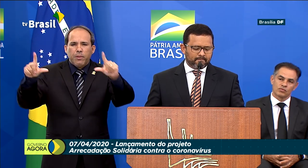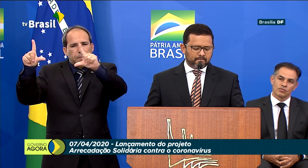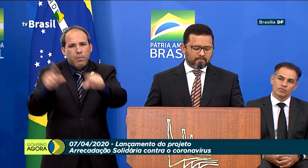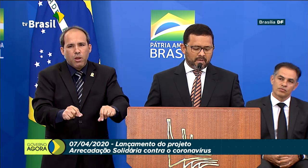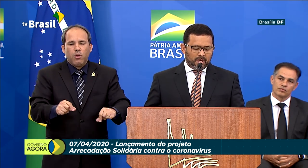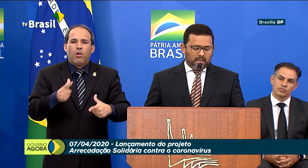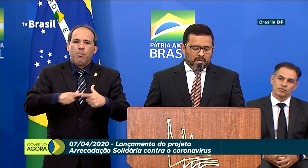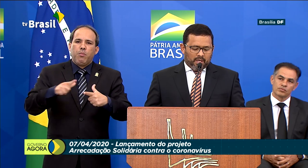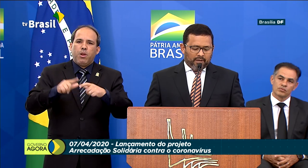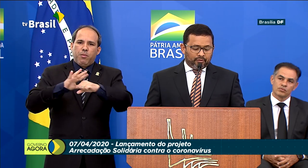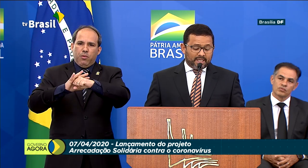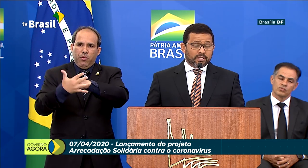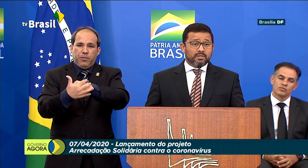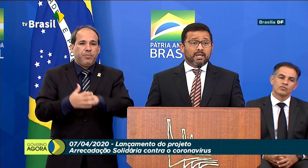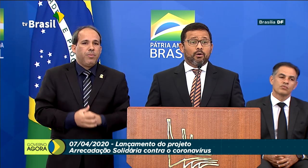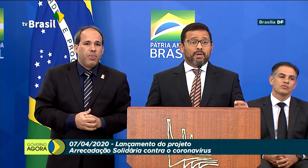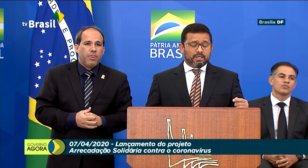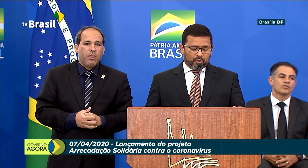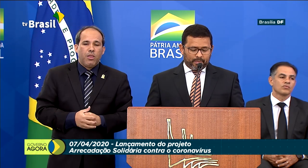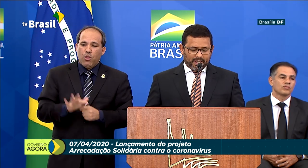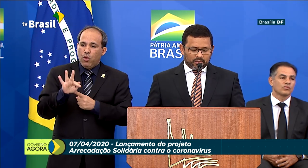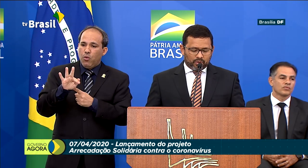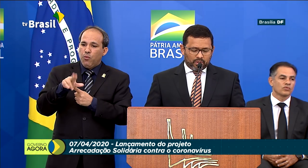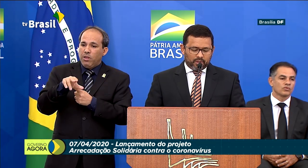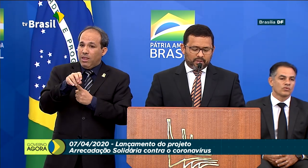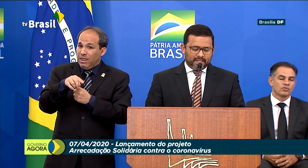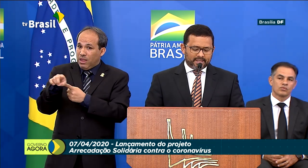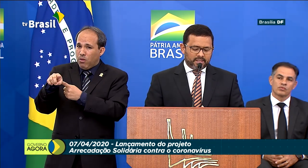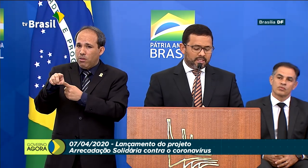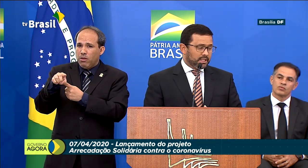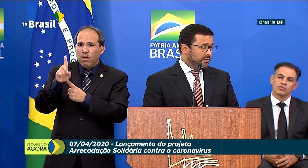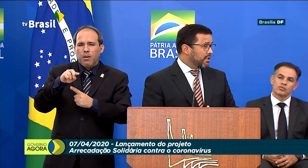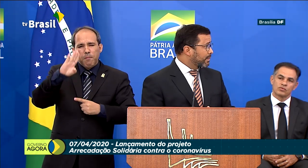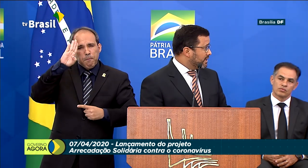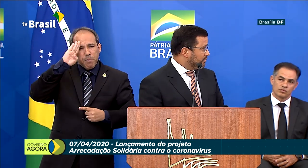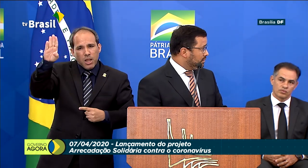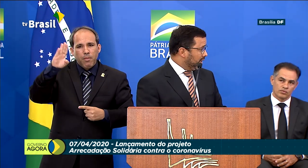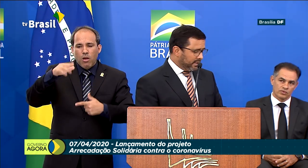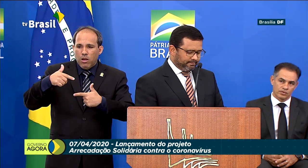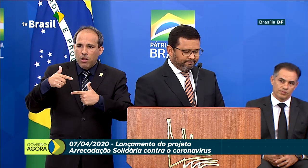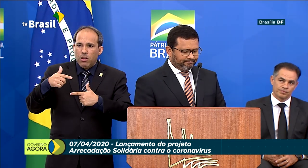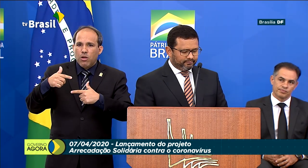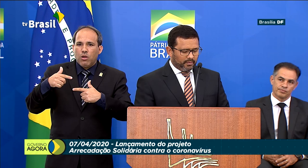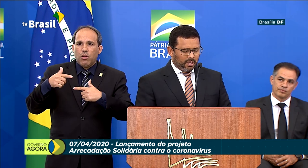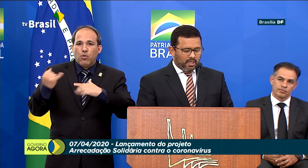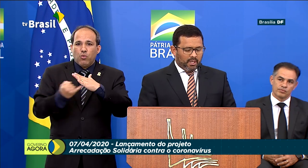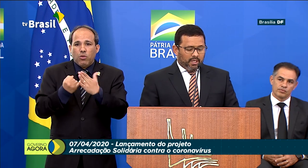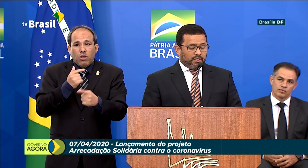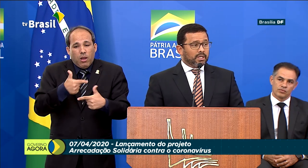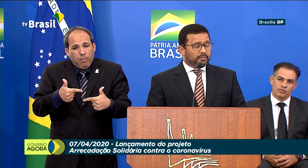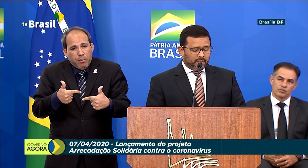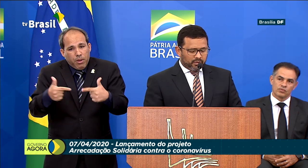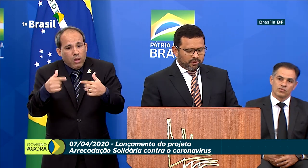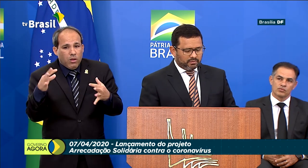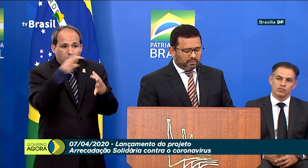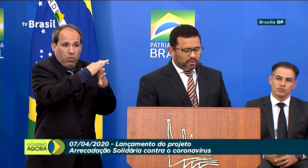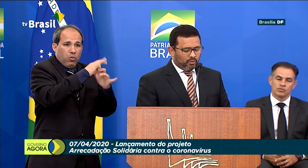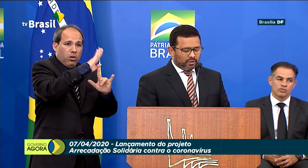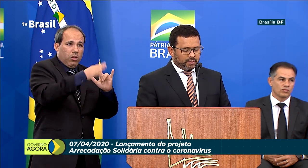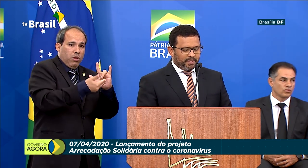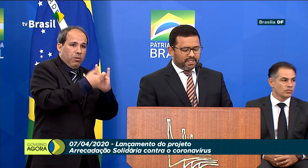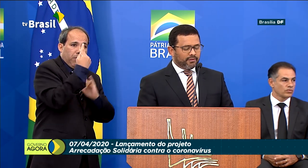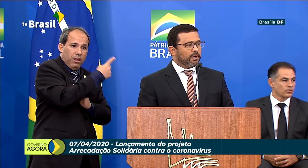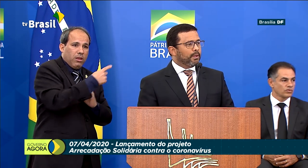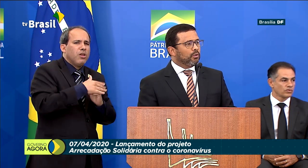pandemia. A fundação será o braço operador dessa iniciativa da Pátria Voluntária. Já abrimos